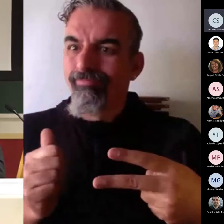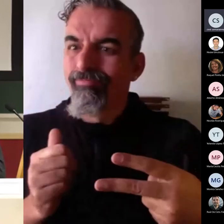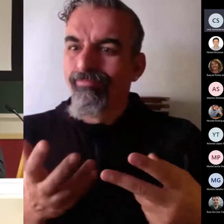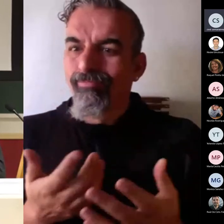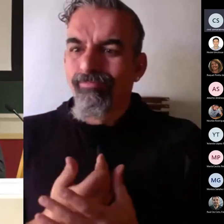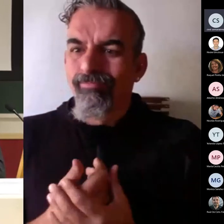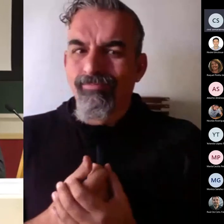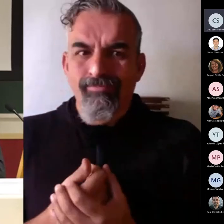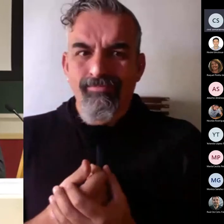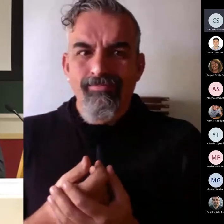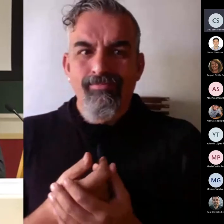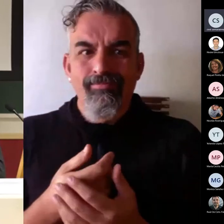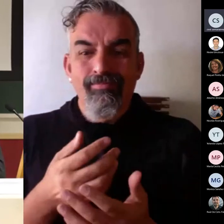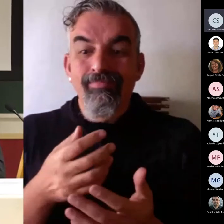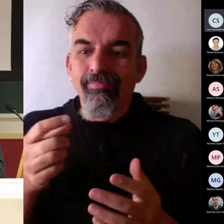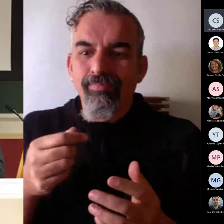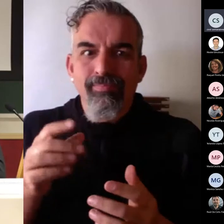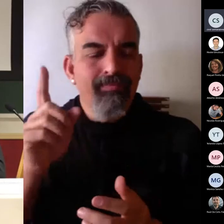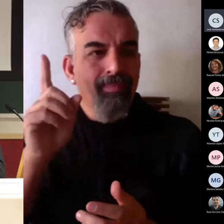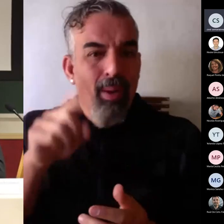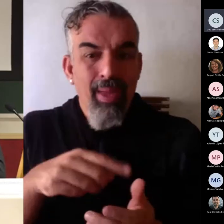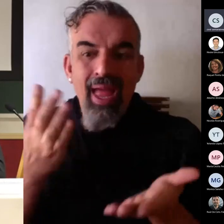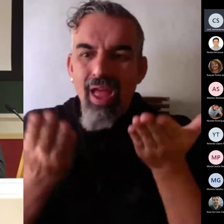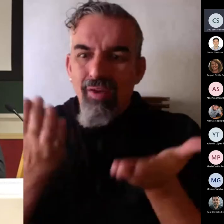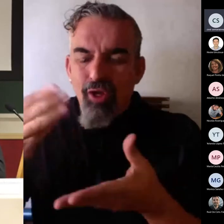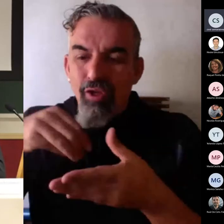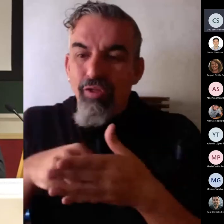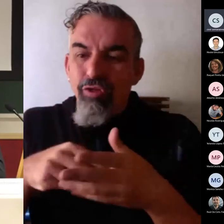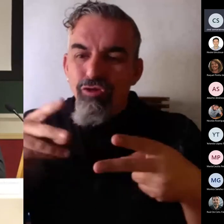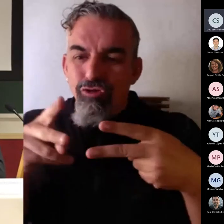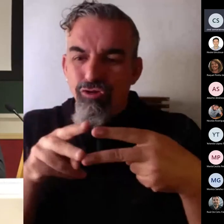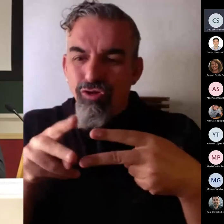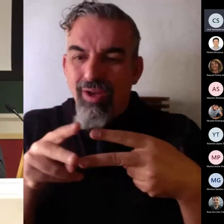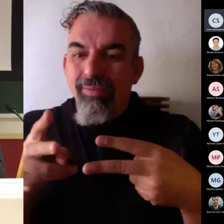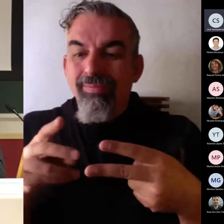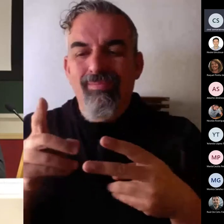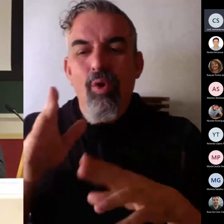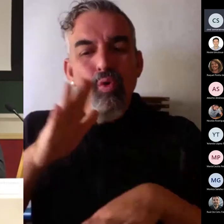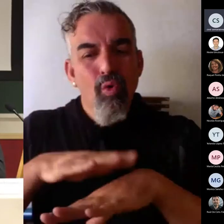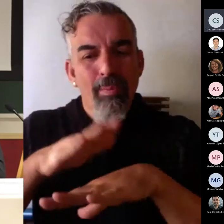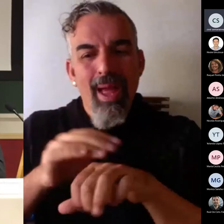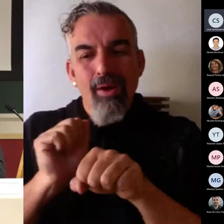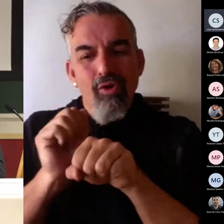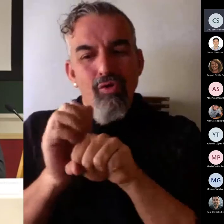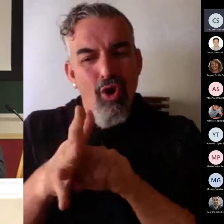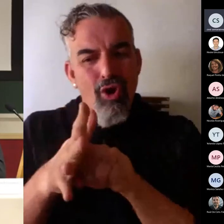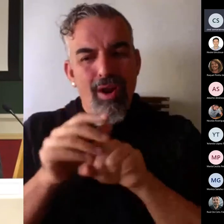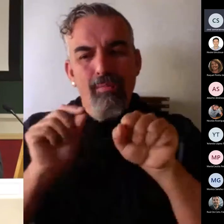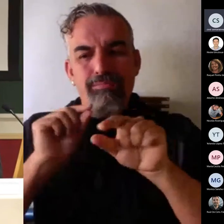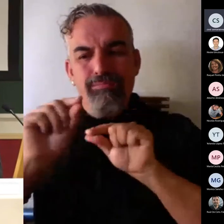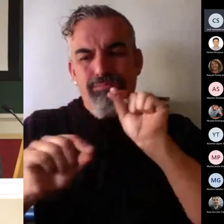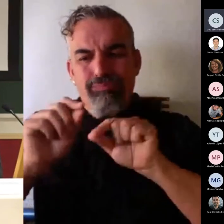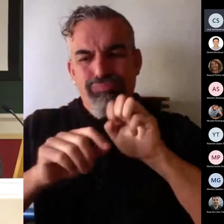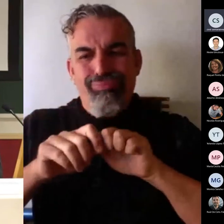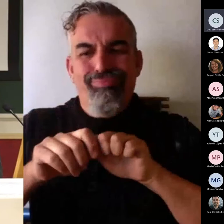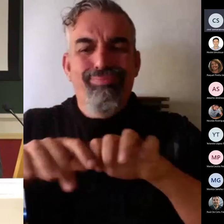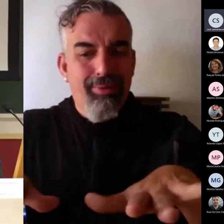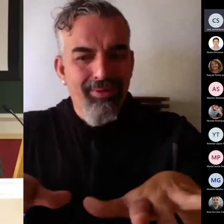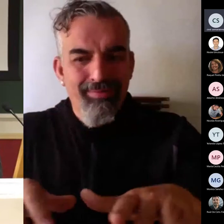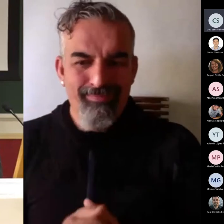dado también en la evaluación, que es también la pandemia. Como mencionaba la mesa